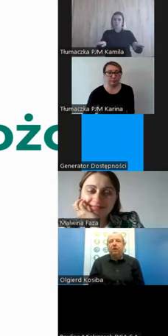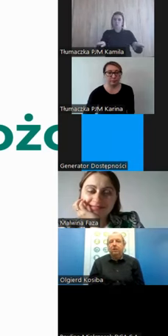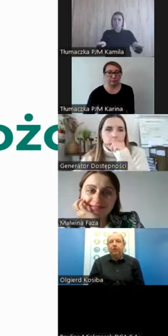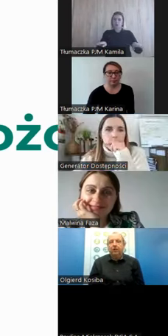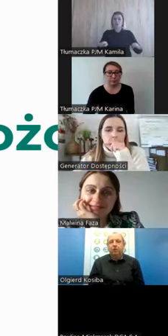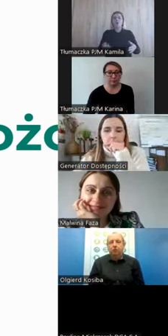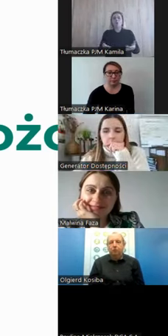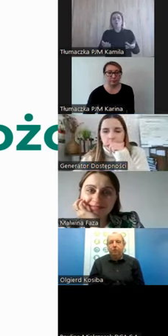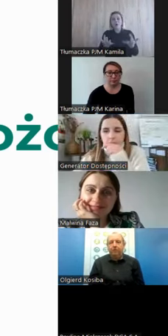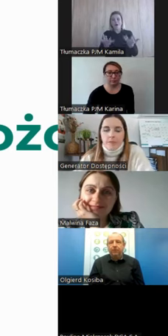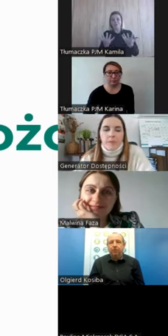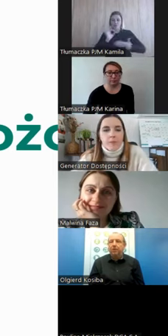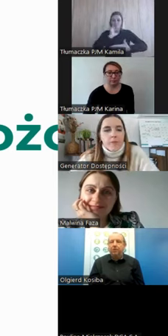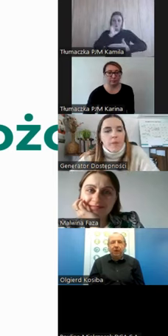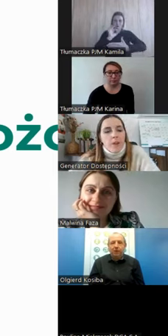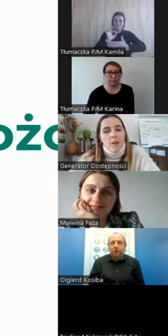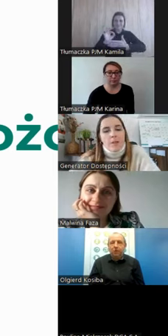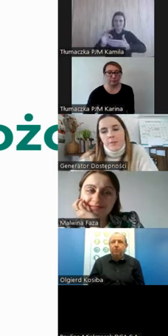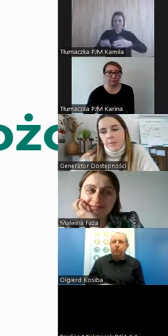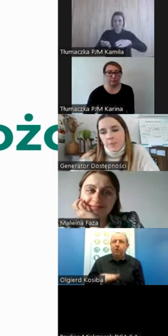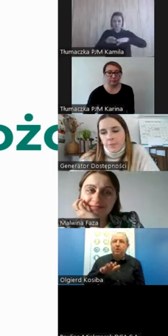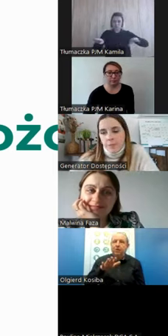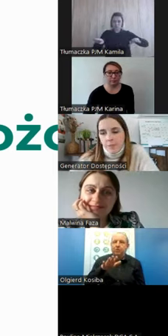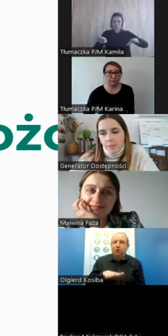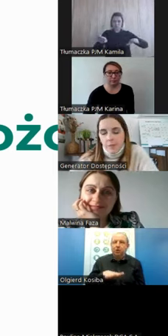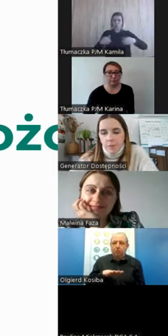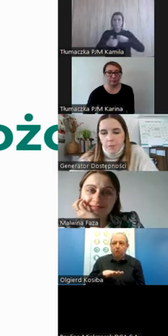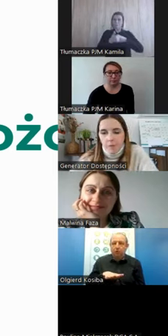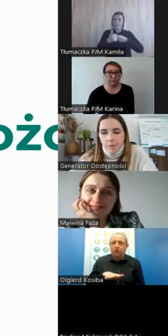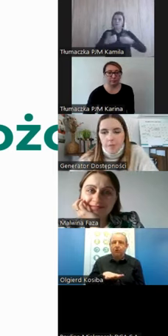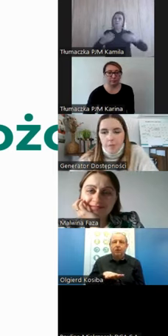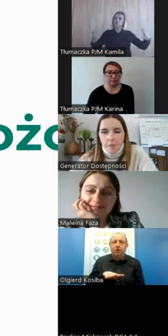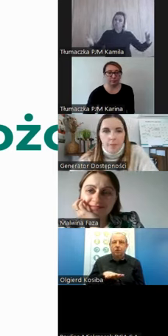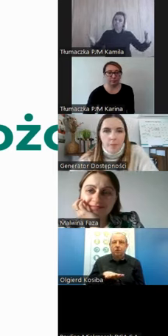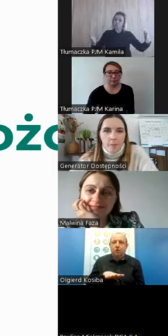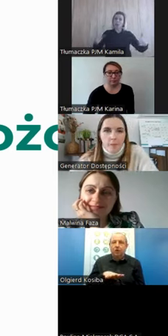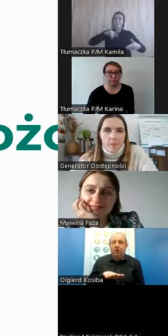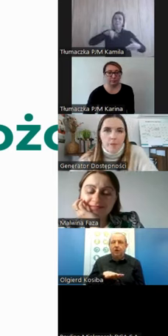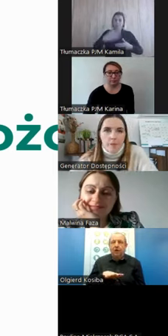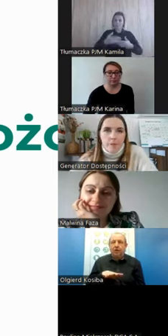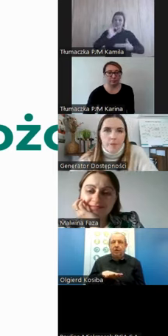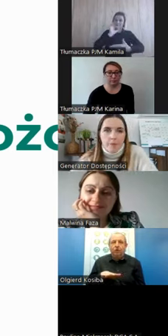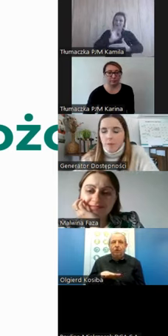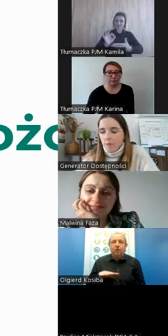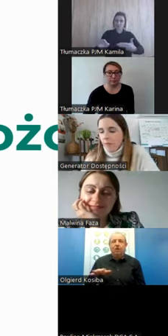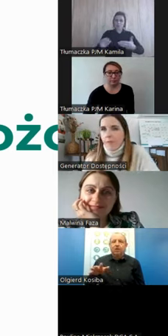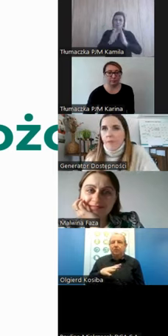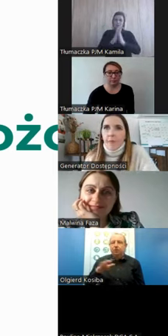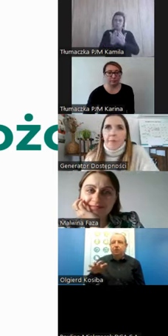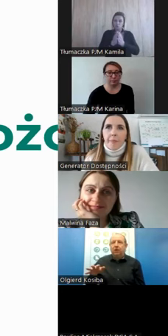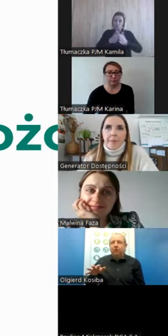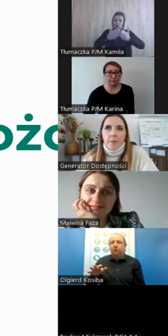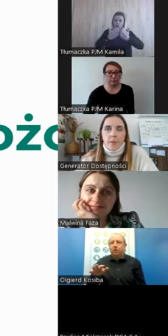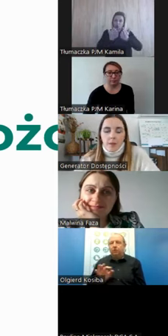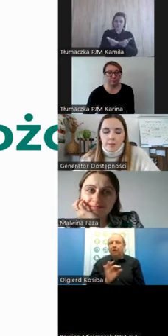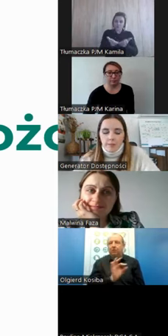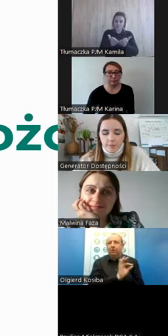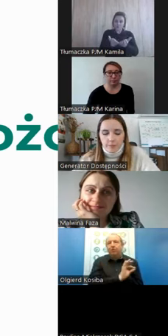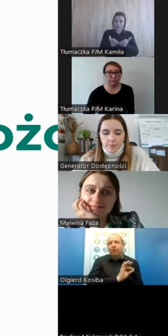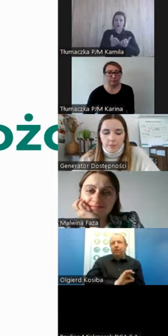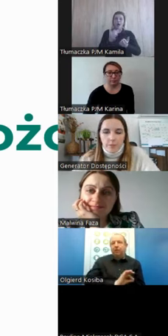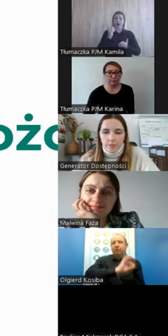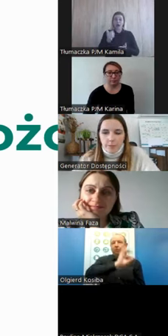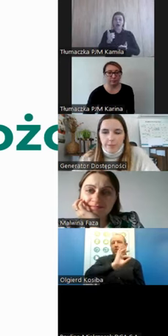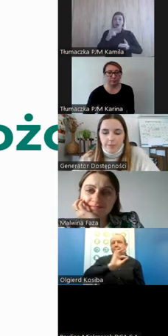łatwiej narysować stół, bo jest większy i potem na tym stole położyć otwartą książkę, niż narysować otwartą książkę,